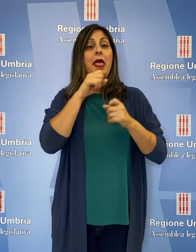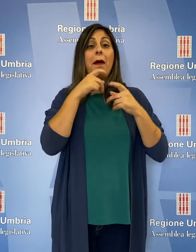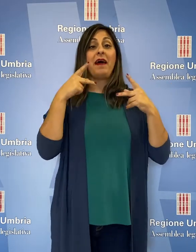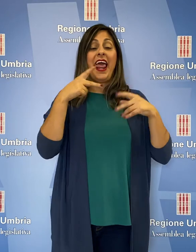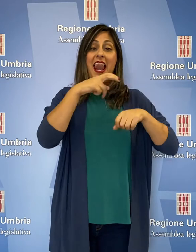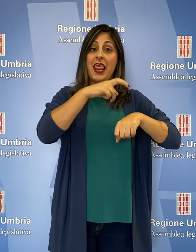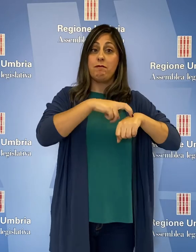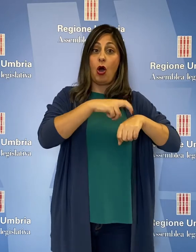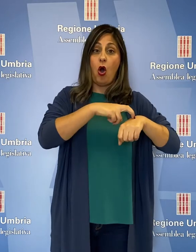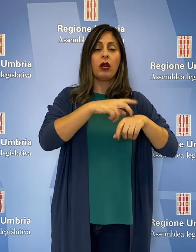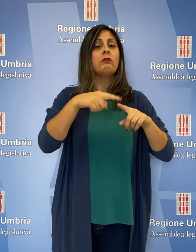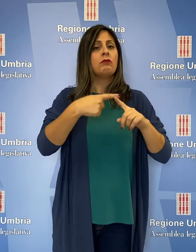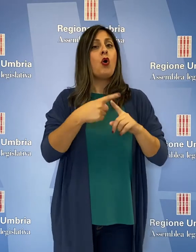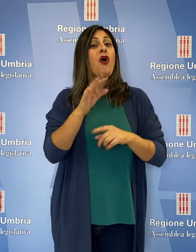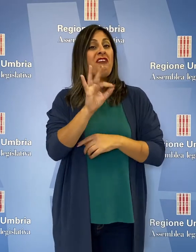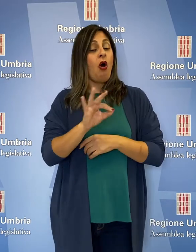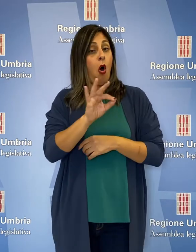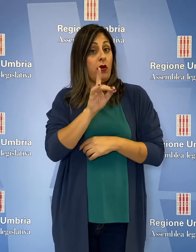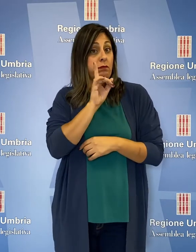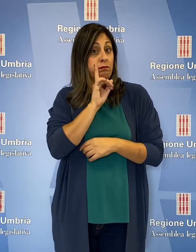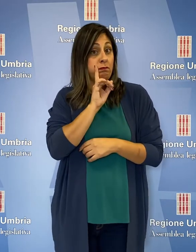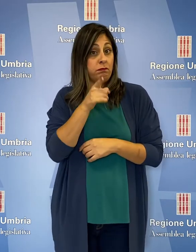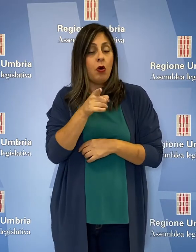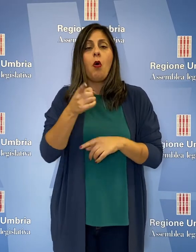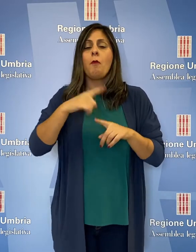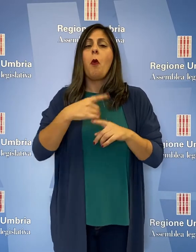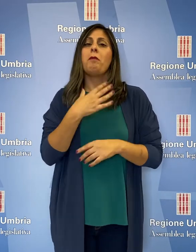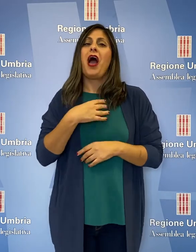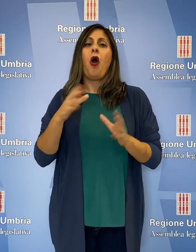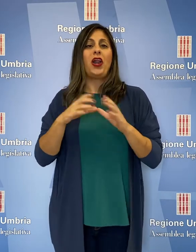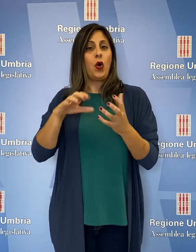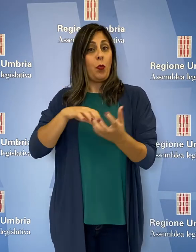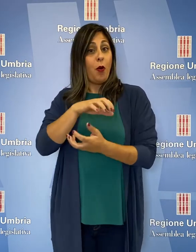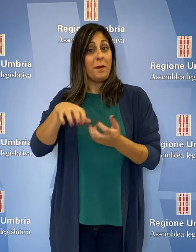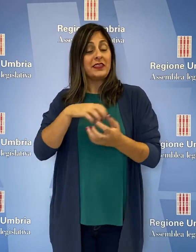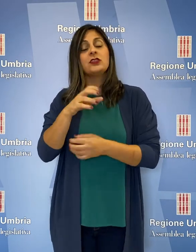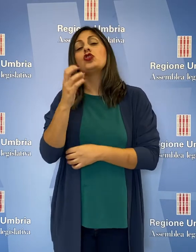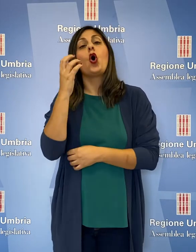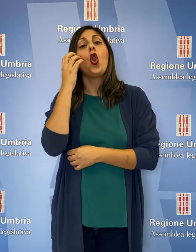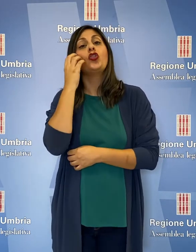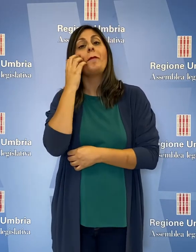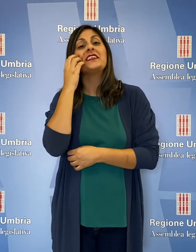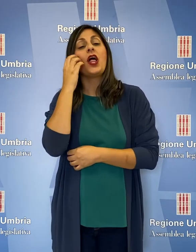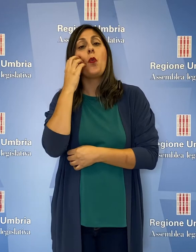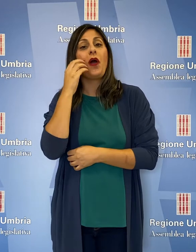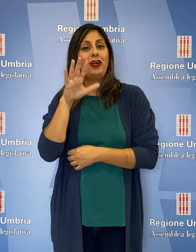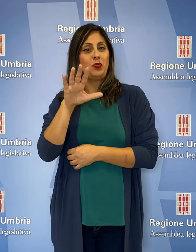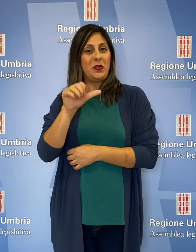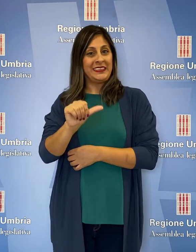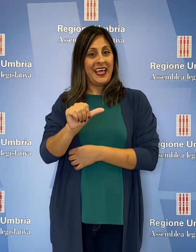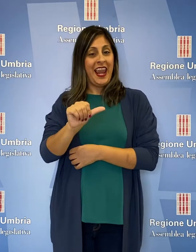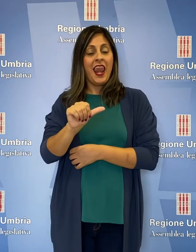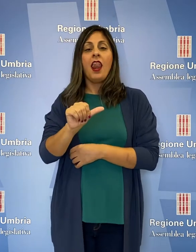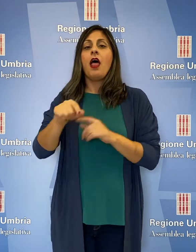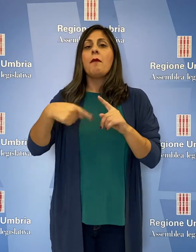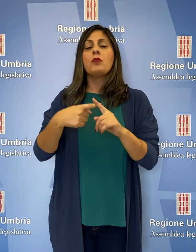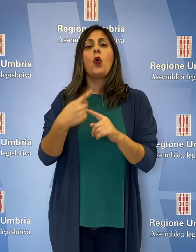Bettarelli, Paparelli, Bori, dello stesso Fora, di Vincenzo Bianconi del Gruppo Misto, di Thomas De Luca del Movimento 5 Stelle